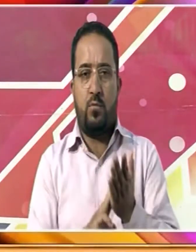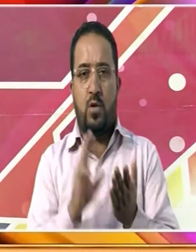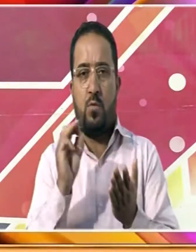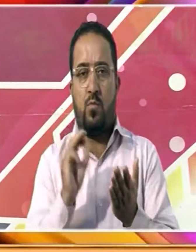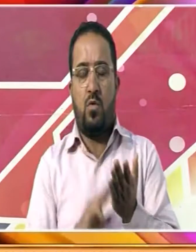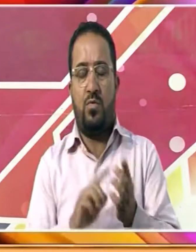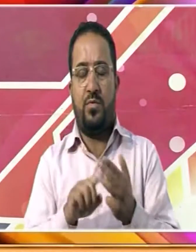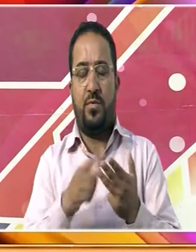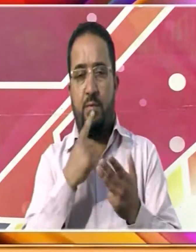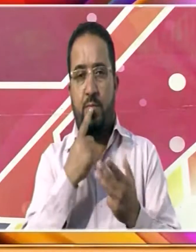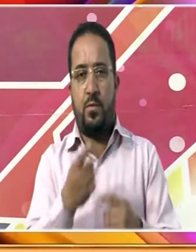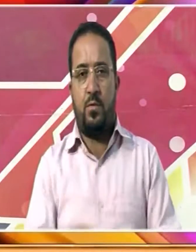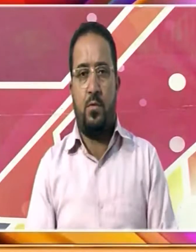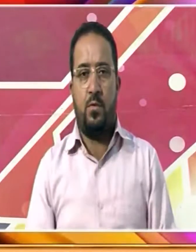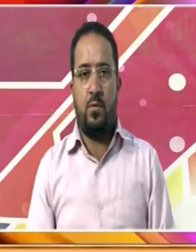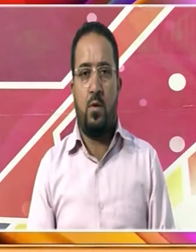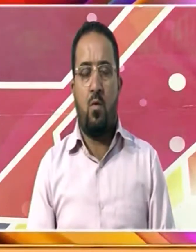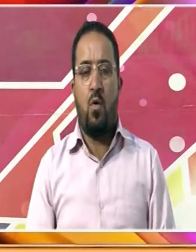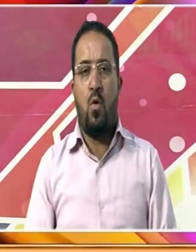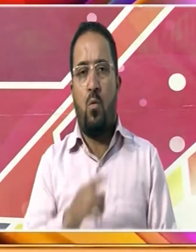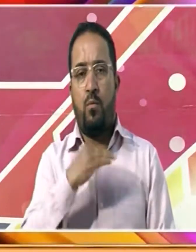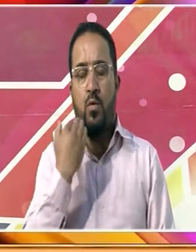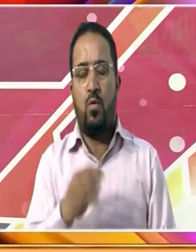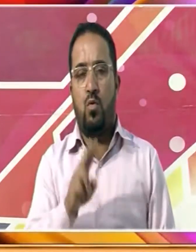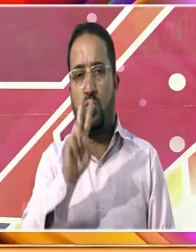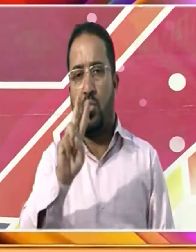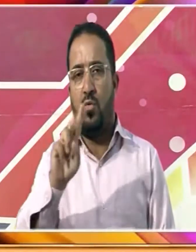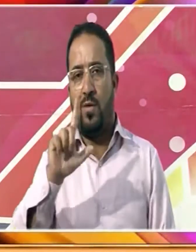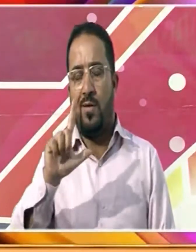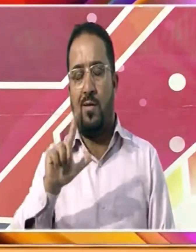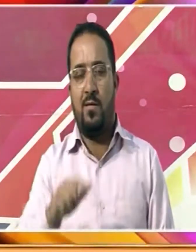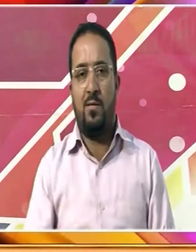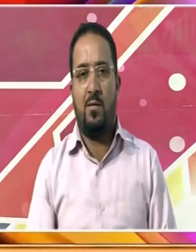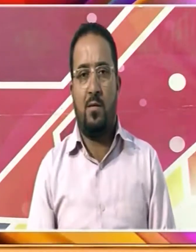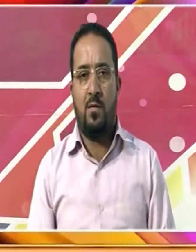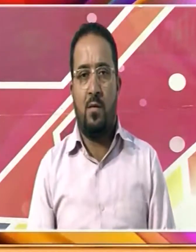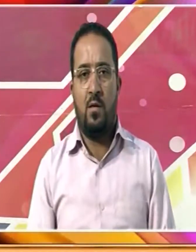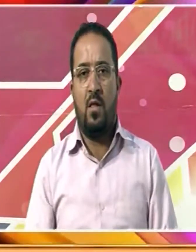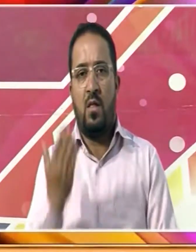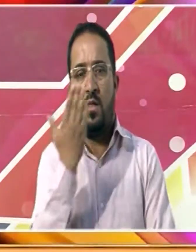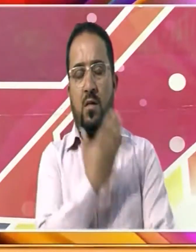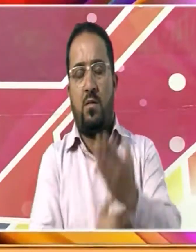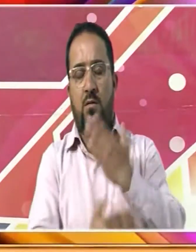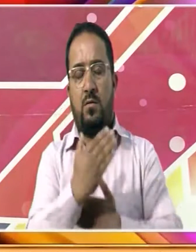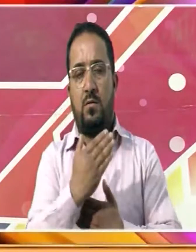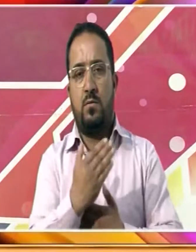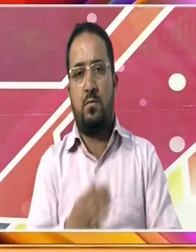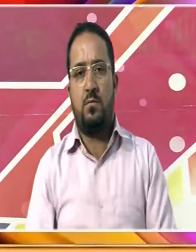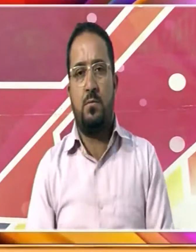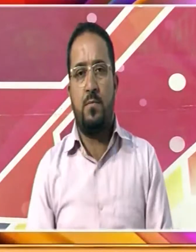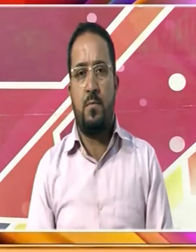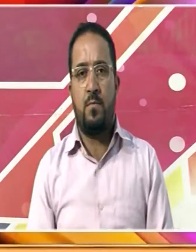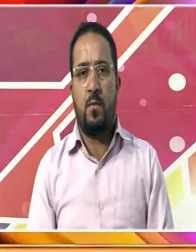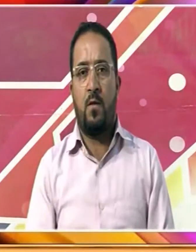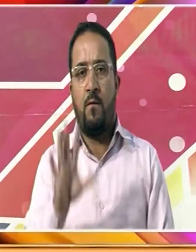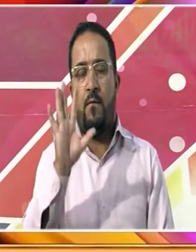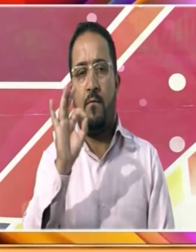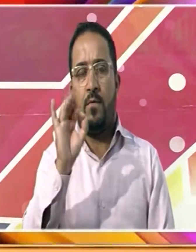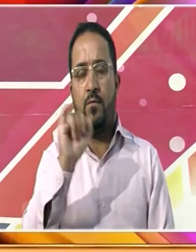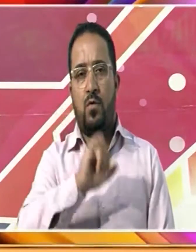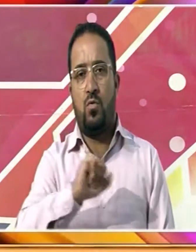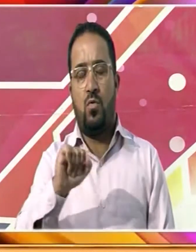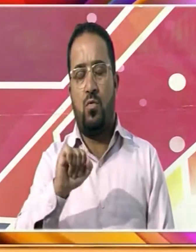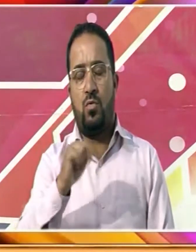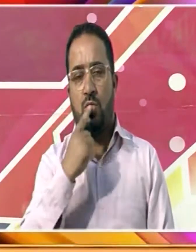موڈی نے مرنے والوں کے حق میں دو لاکھ جبکہ زخمی ہوئے افراد کے لیے پچاس ہزار